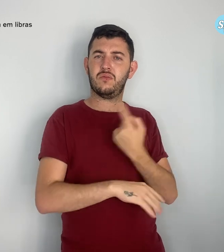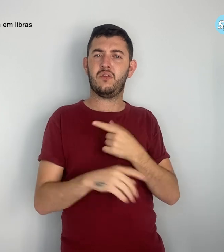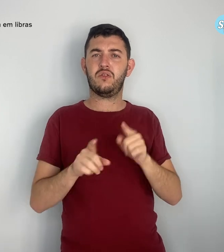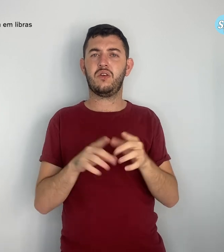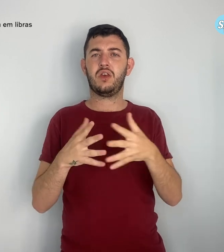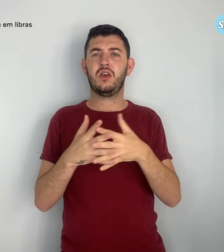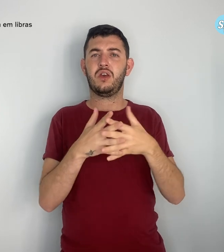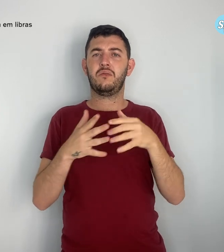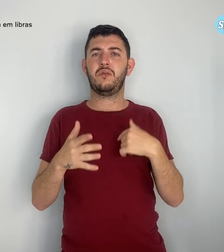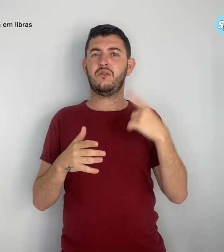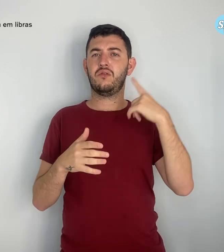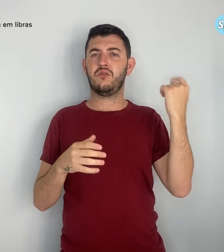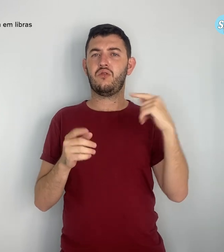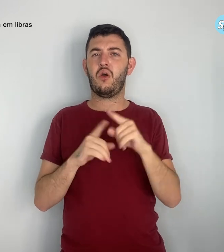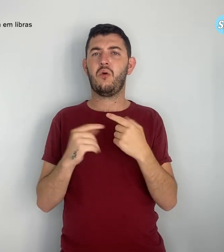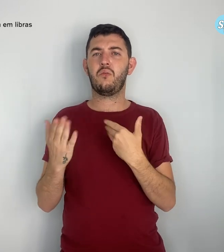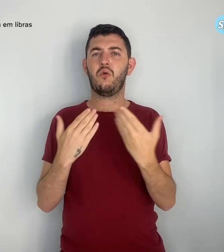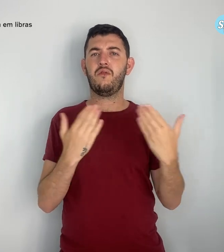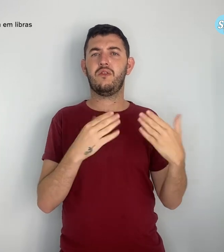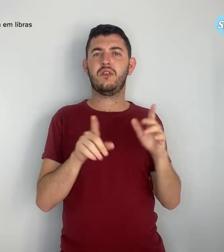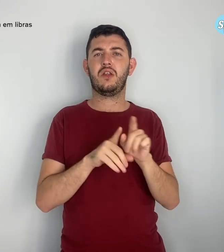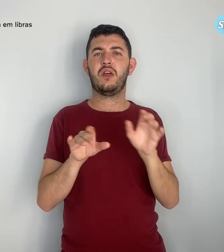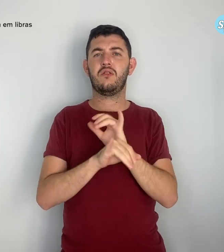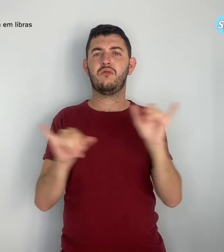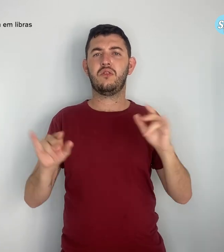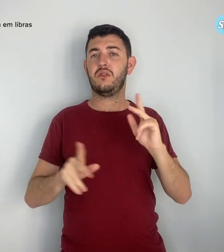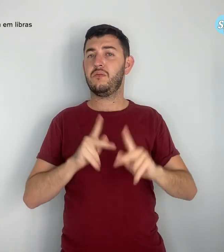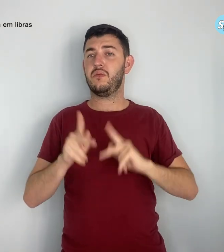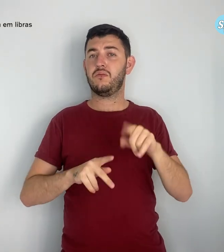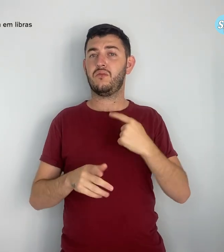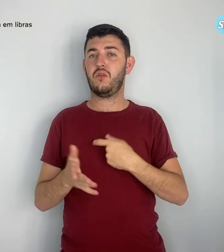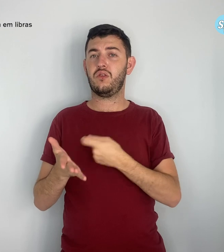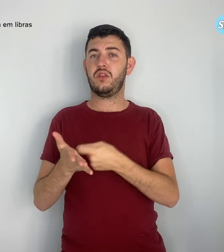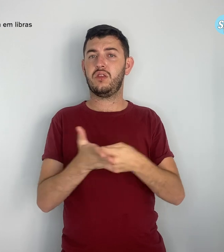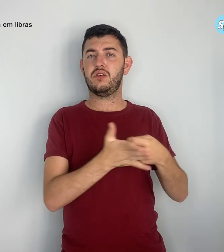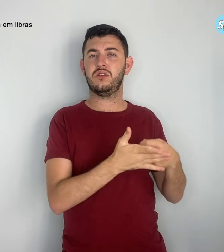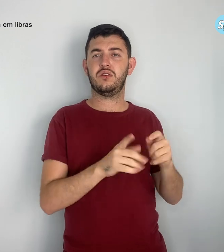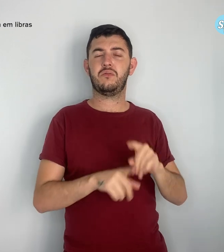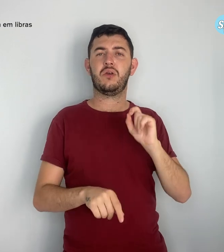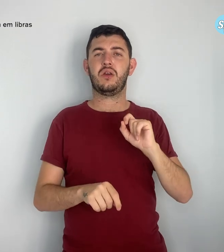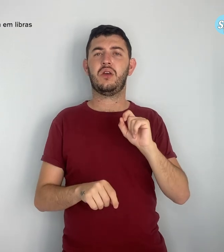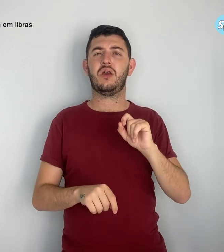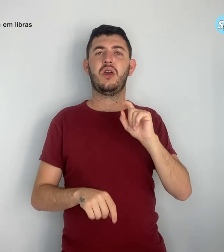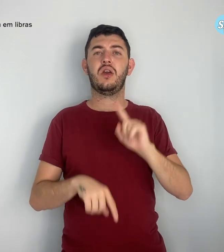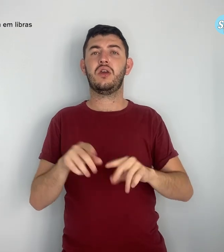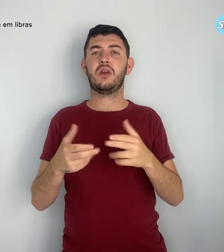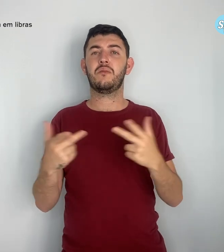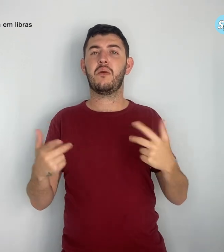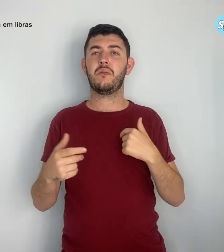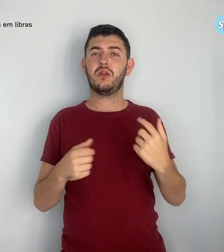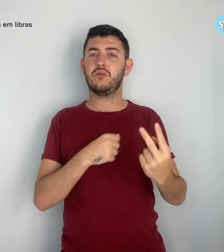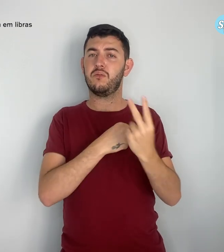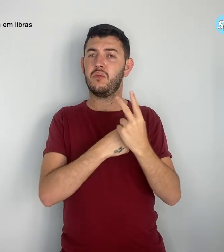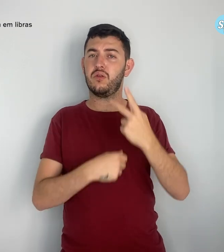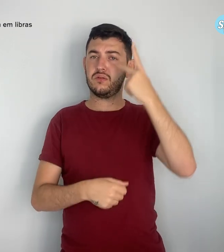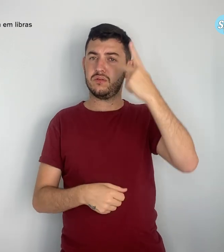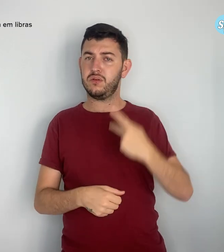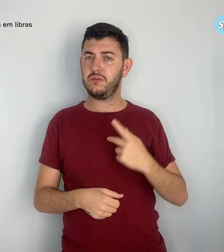conversar com a população. Exigimos equipamento de proteção individual para quem não pôde